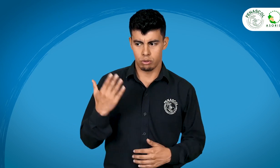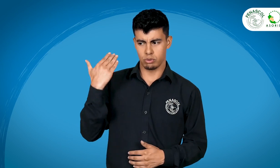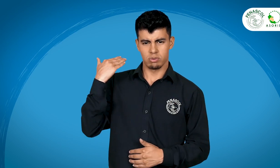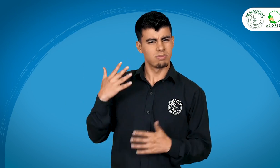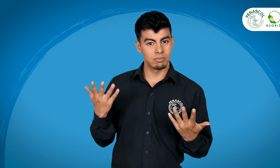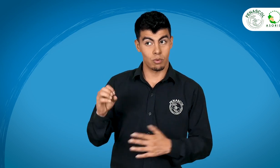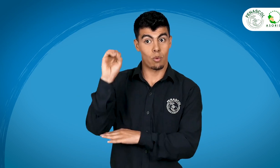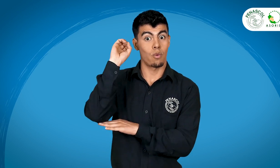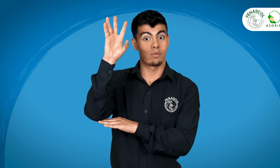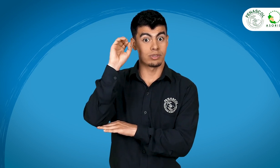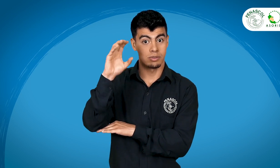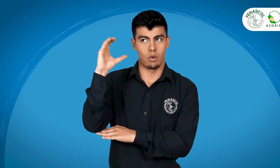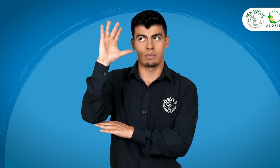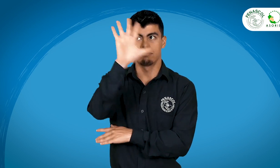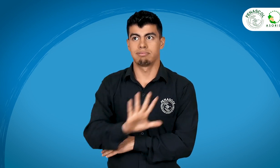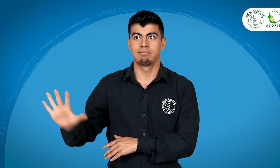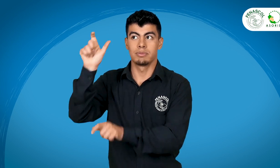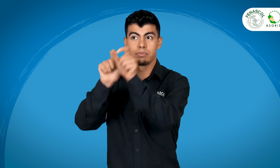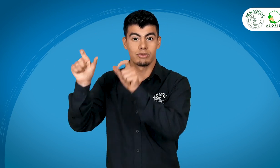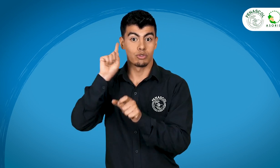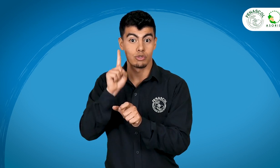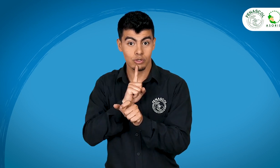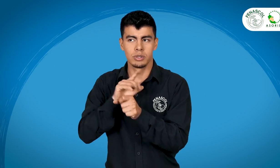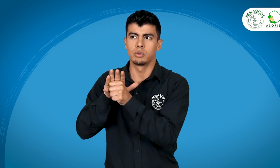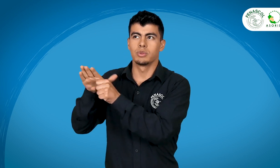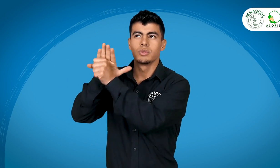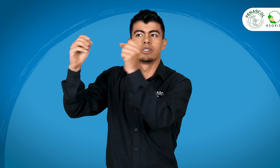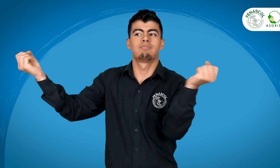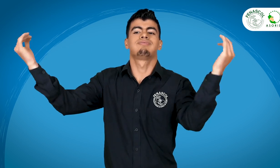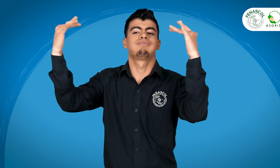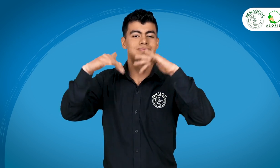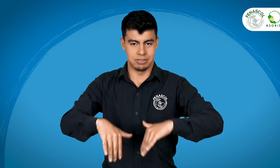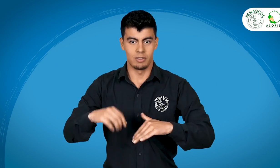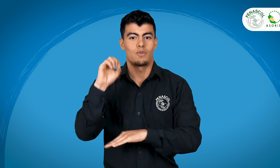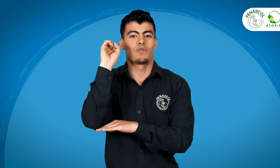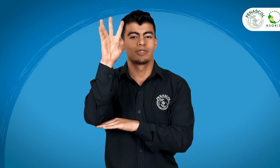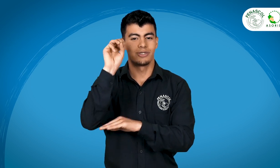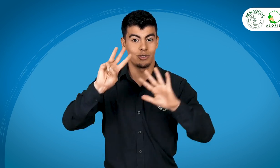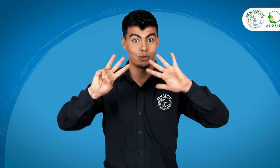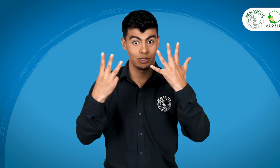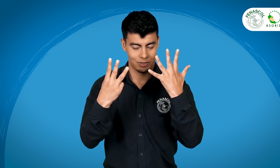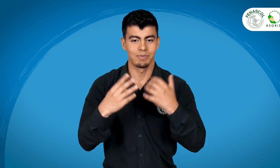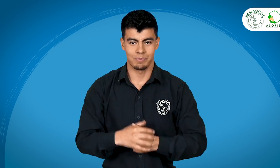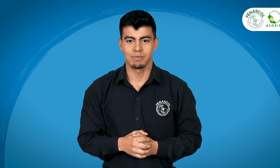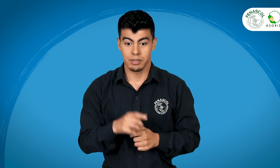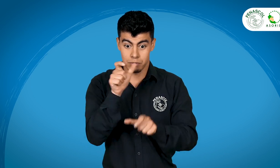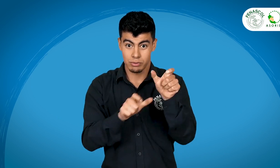¡Wow! Se realizó el VIII Congreso Nacional de la Situación de la Persona Sorda en Colombia y a algunos de los